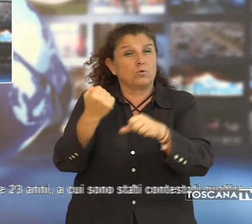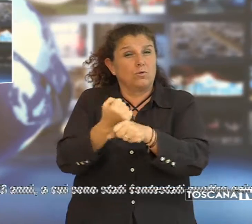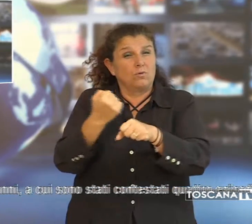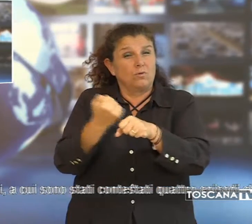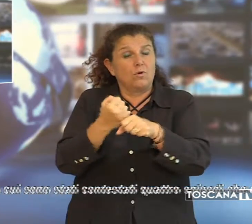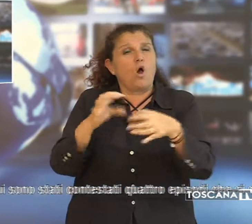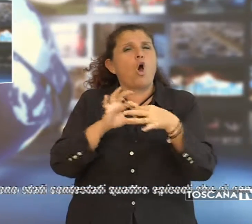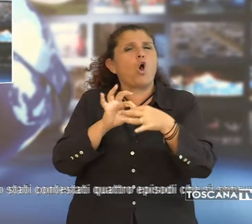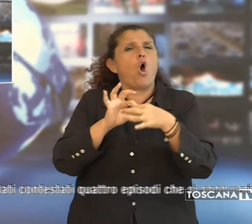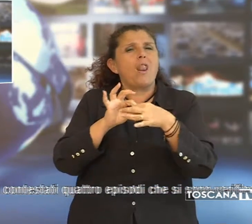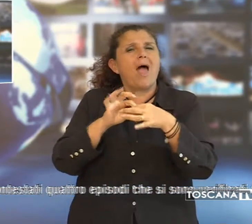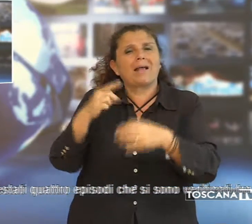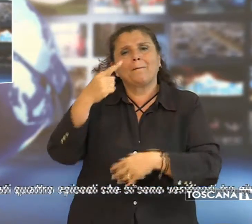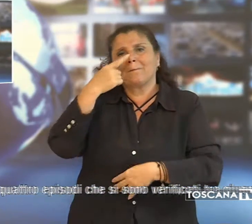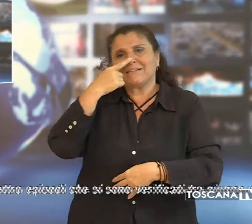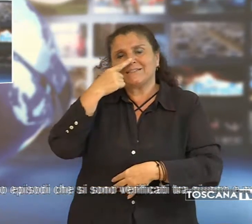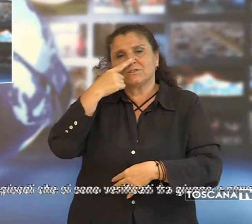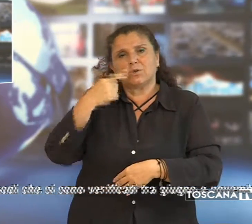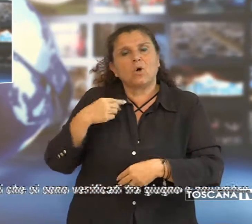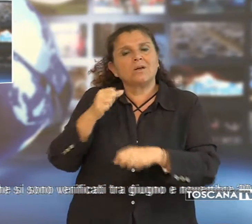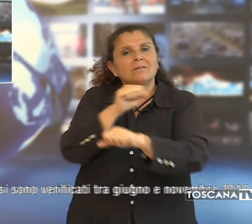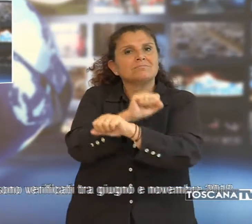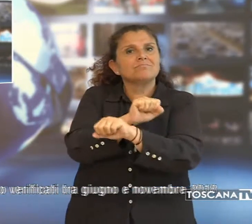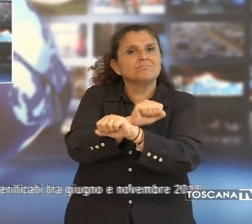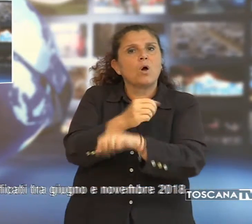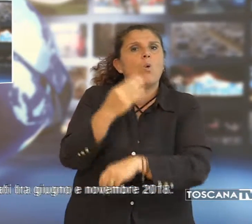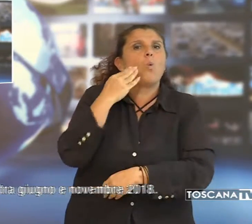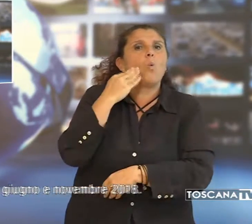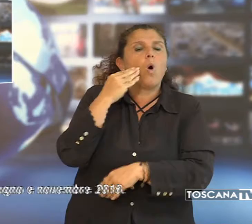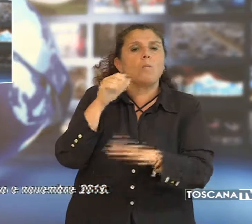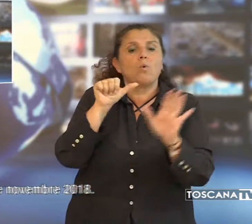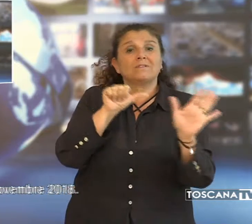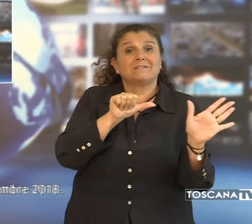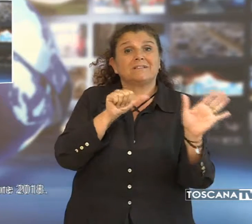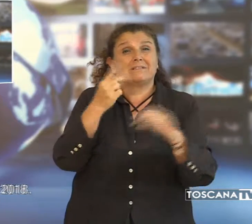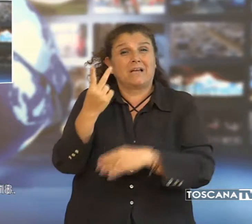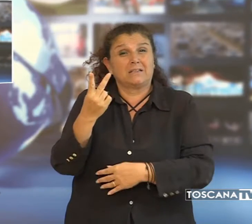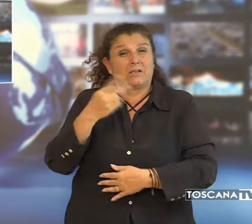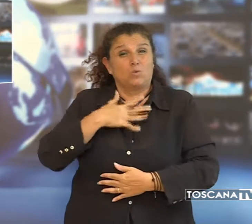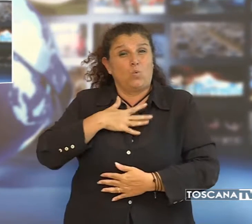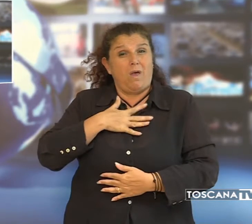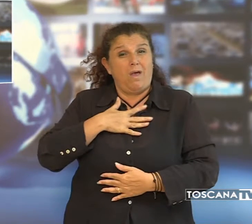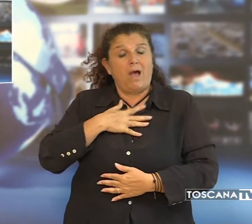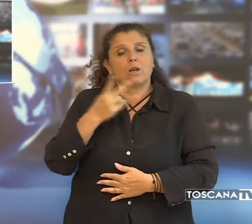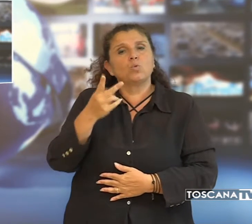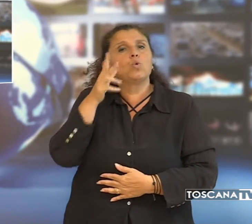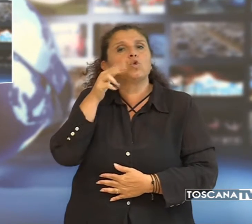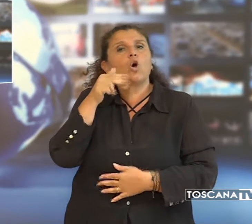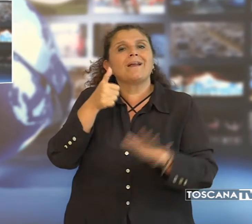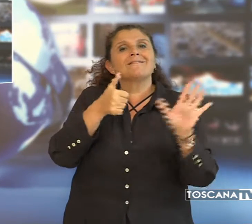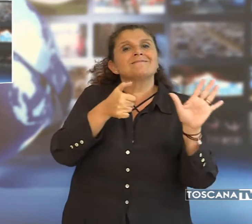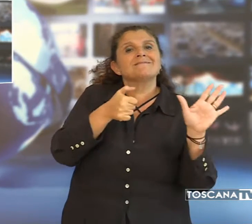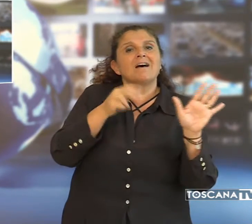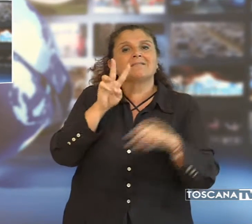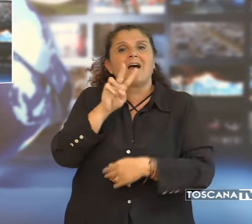colleghi di Pistoia, ha portato in carcere un uomo di 62 anni e due donne di 60